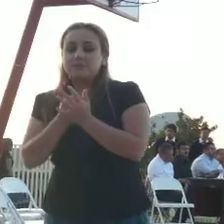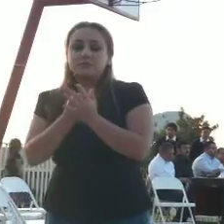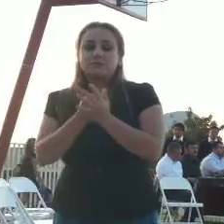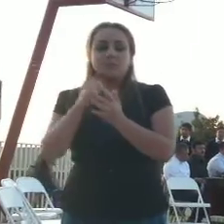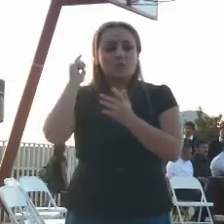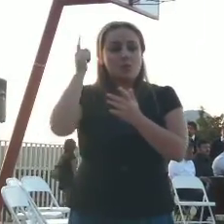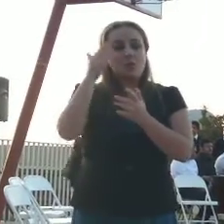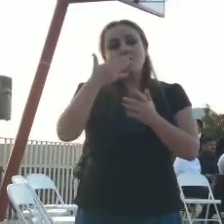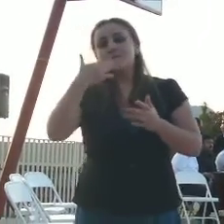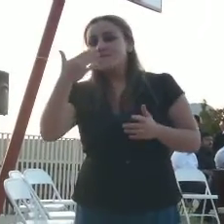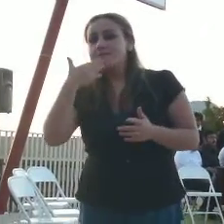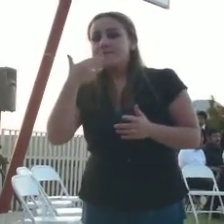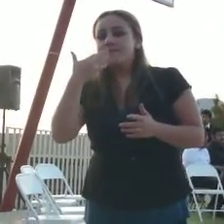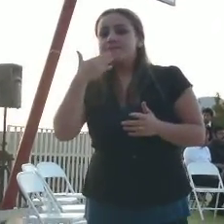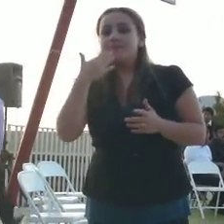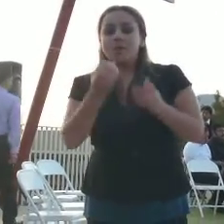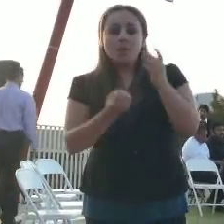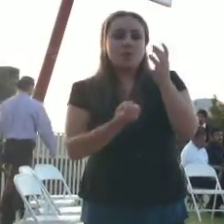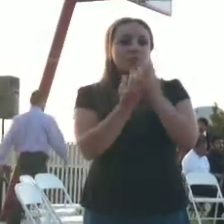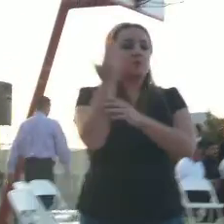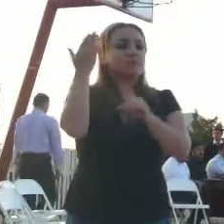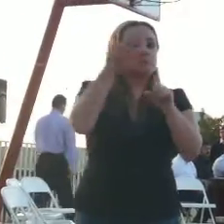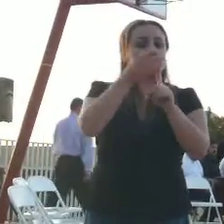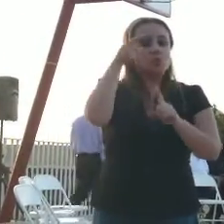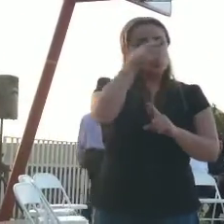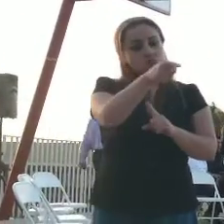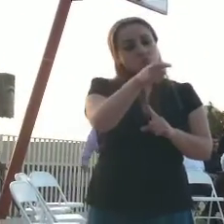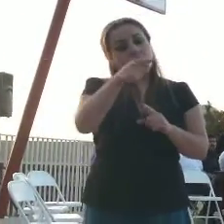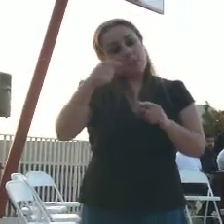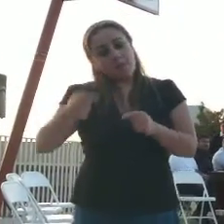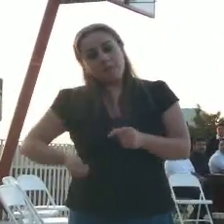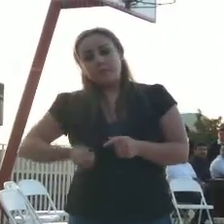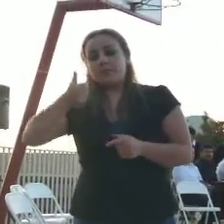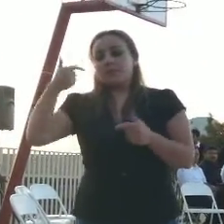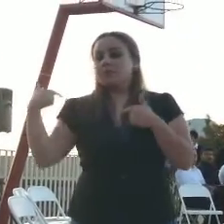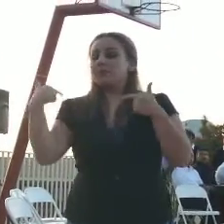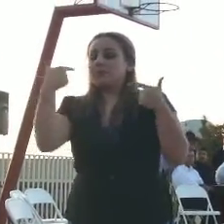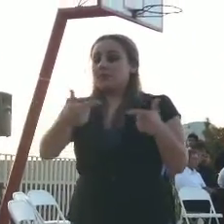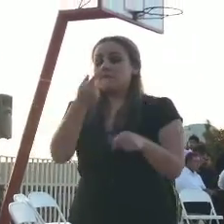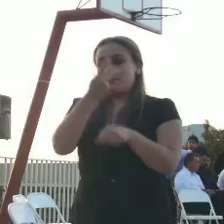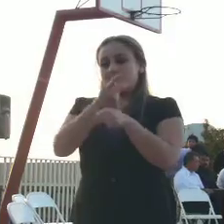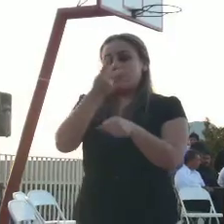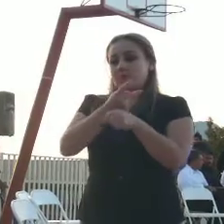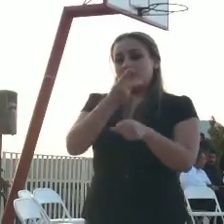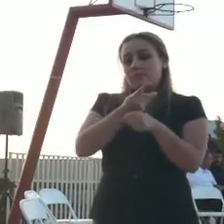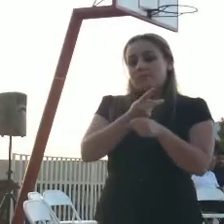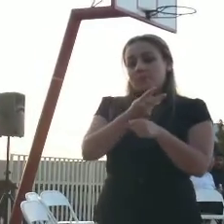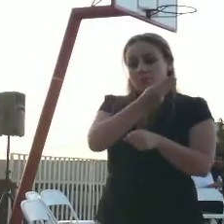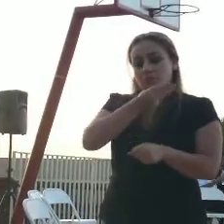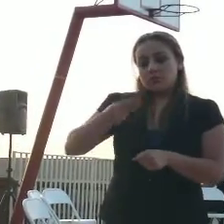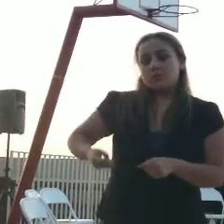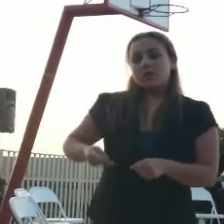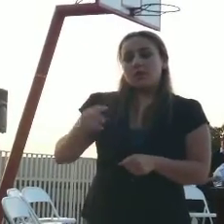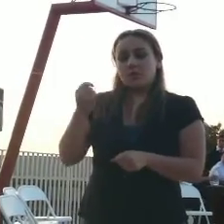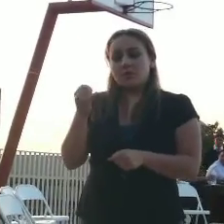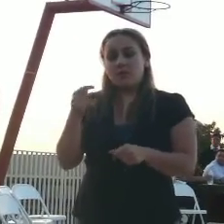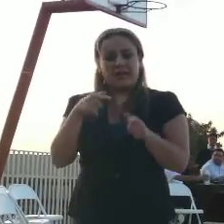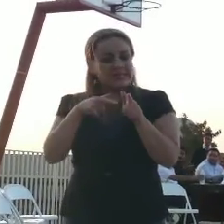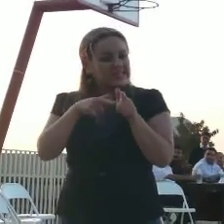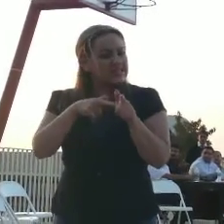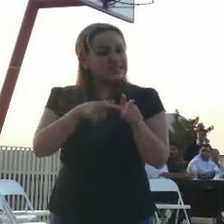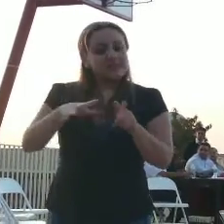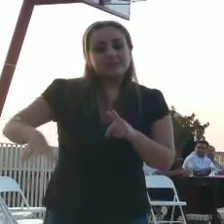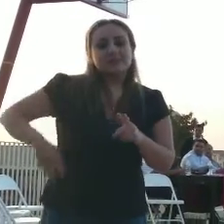vaya bien en su nuevo viaje. Tú, la primera generación de la preparatoria municipal de Tijuana, sigue luchando.